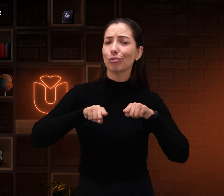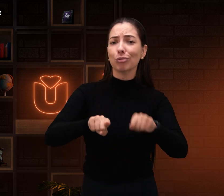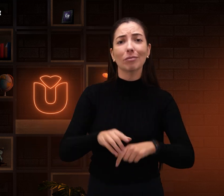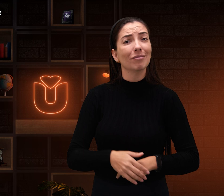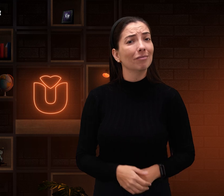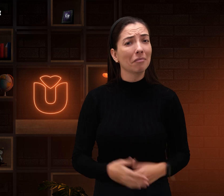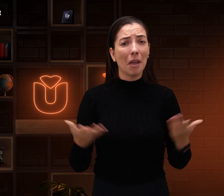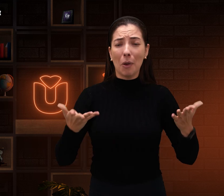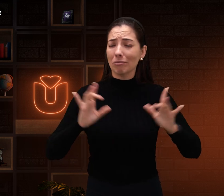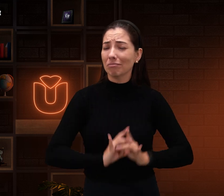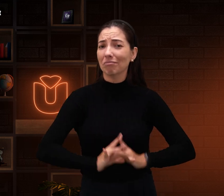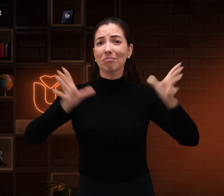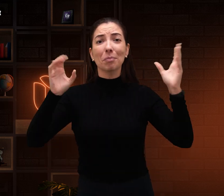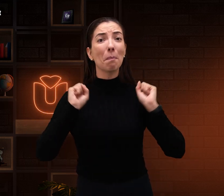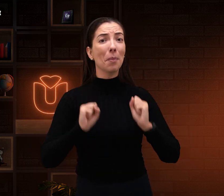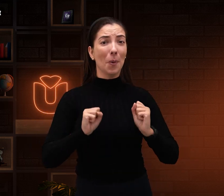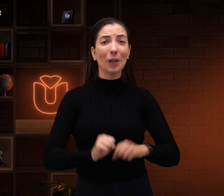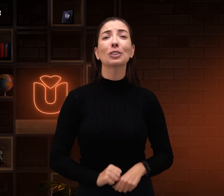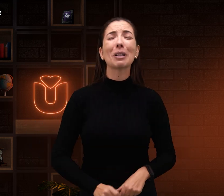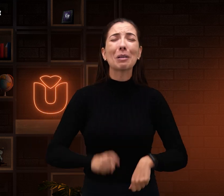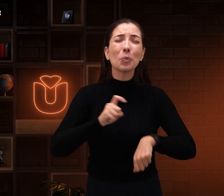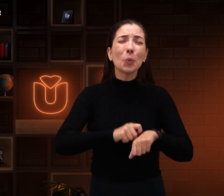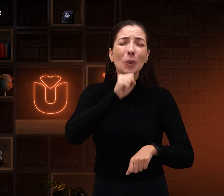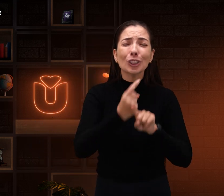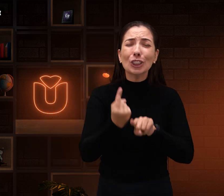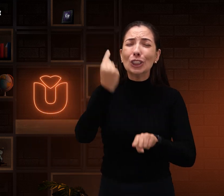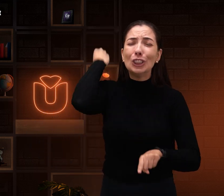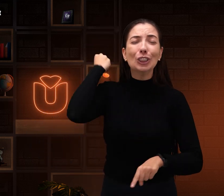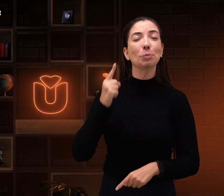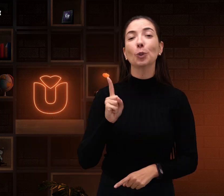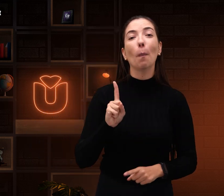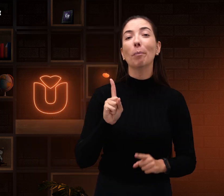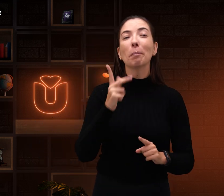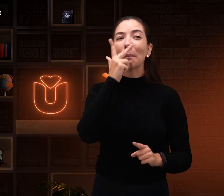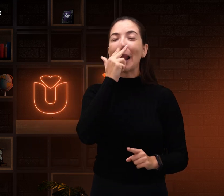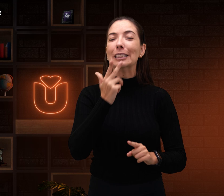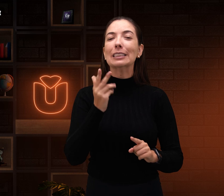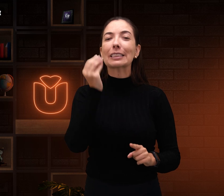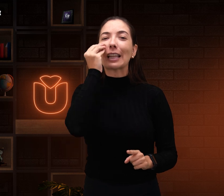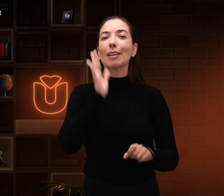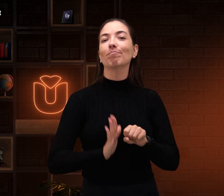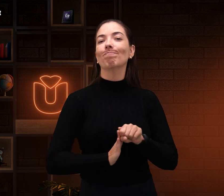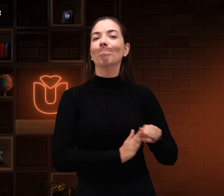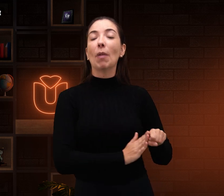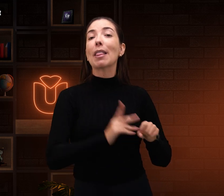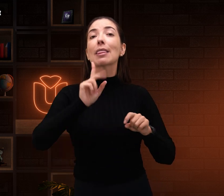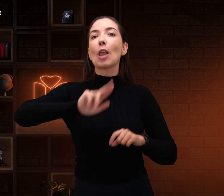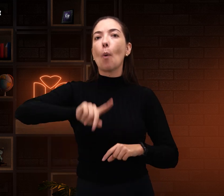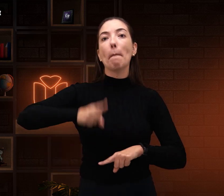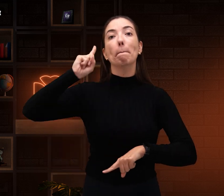da comunicação. Podemos participar. Antigamente, parece que nos excluíam, porque éramos